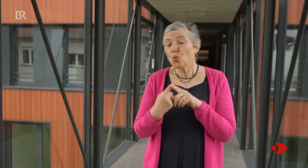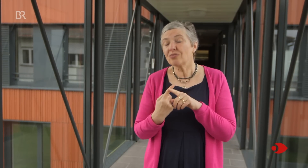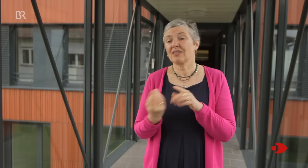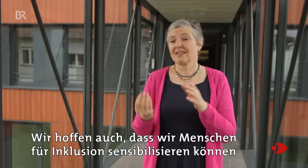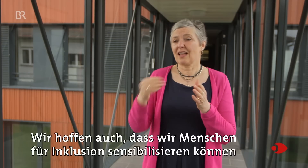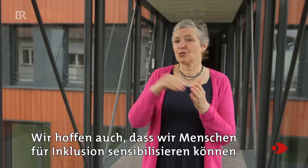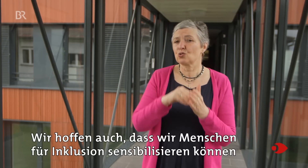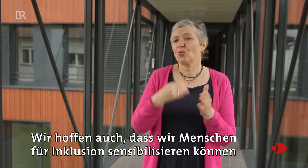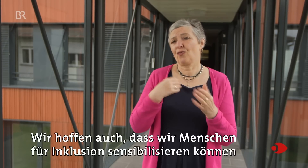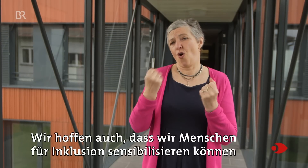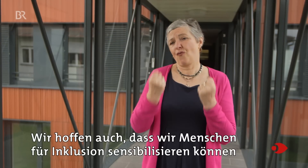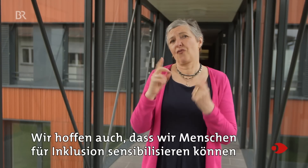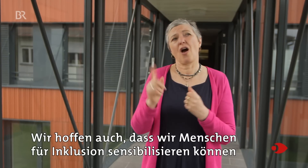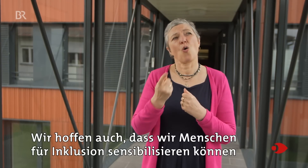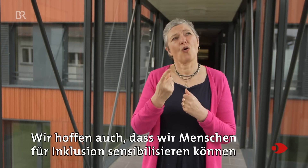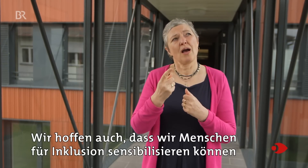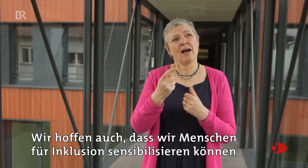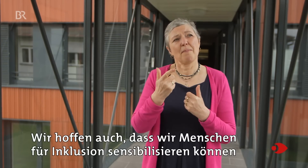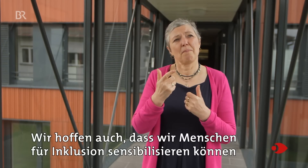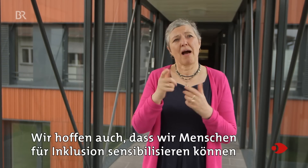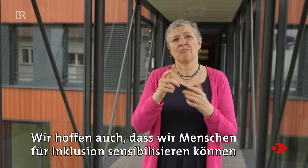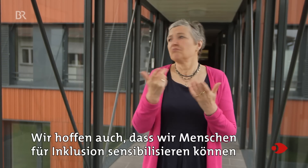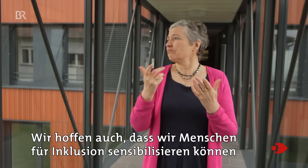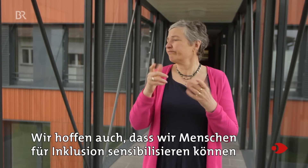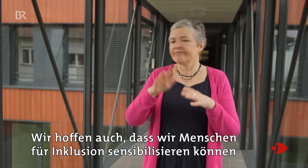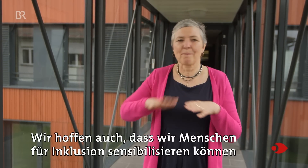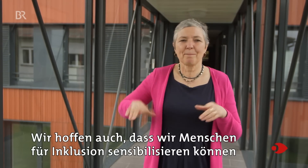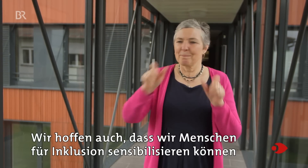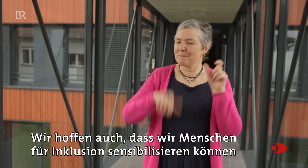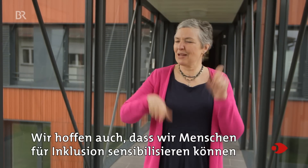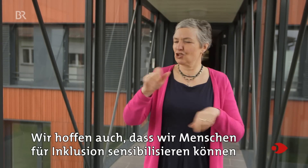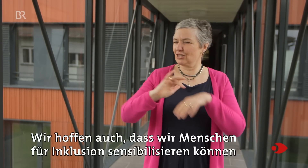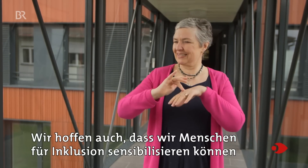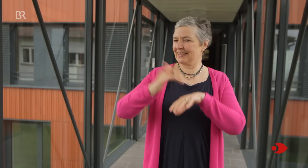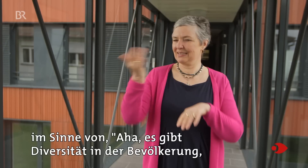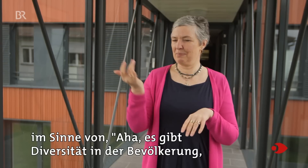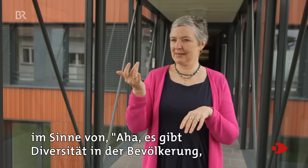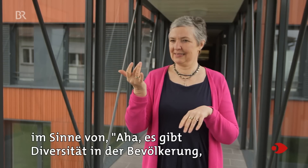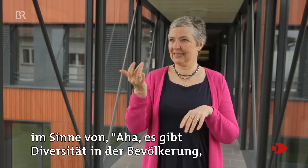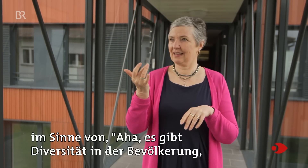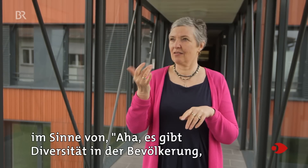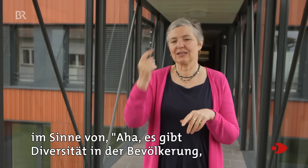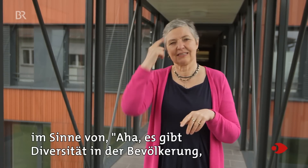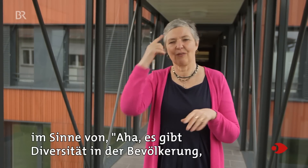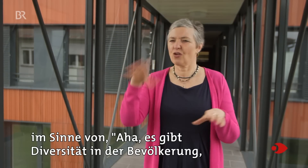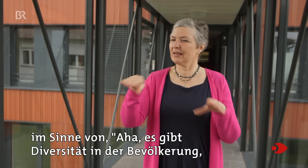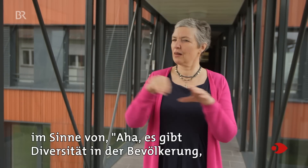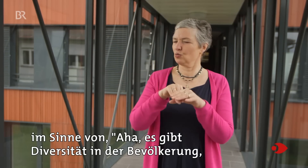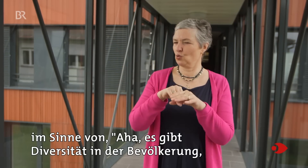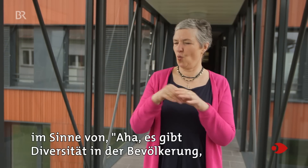Wir hoffen auch, dass wir Menschen für Inklusion sensibilisieren können. Im Sinne von, aha, es